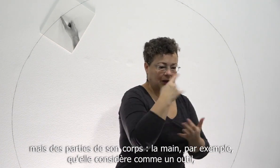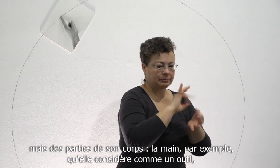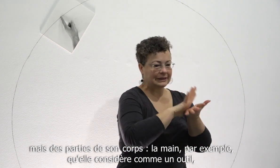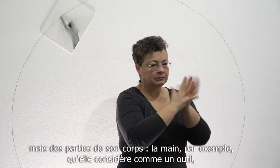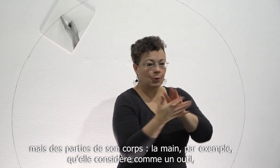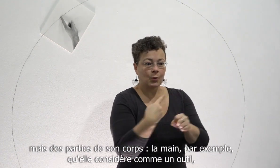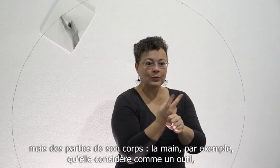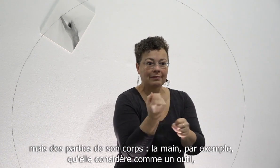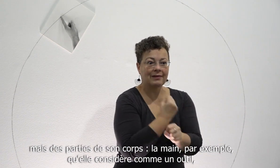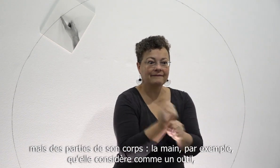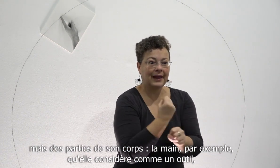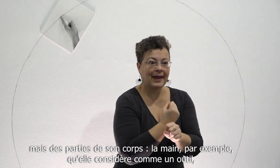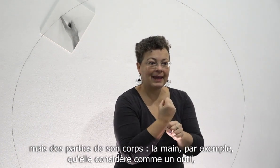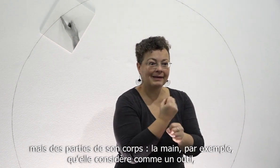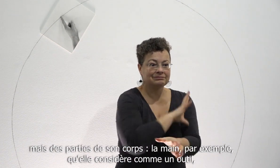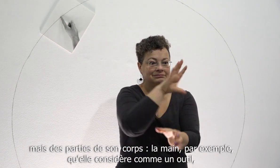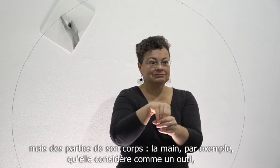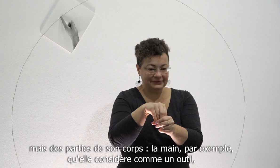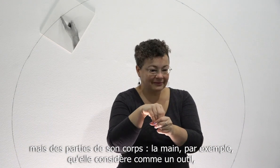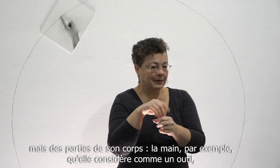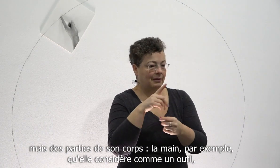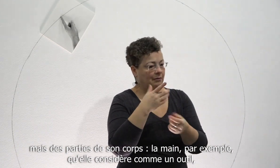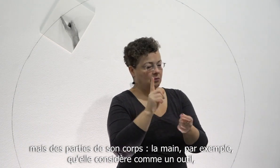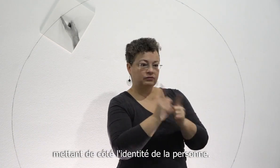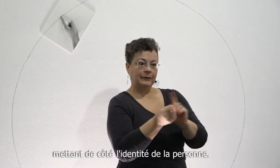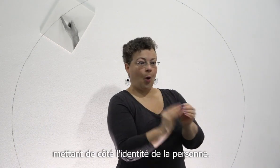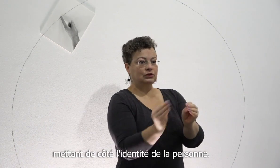la main par exemple, qu'elle considère comme un outil, mettant de côté l'identité de la personne.